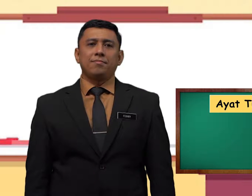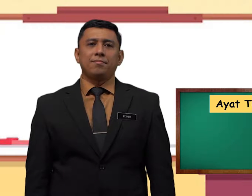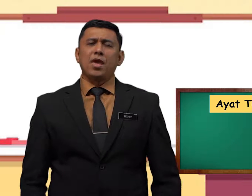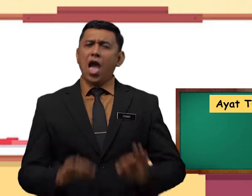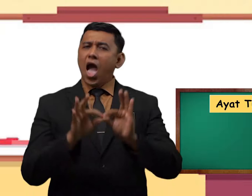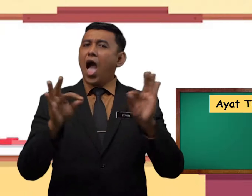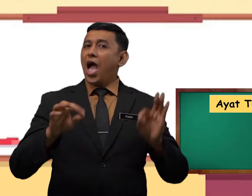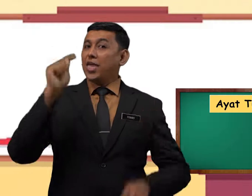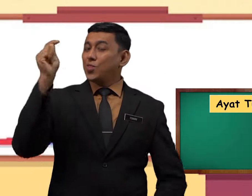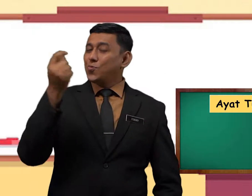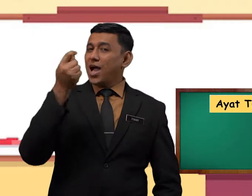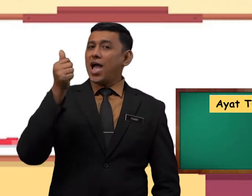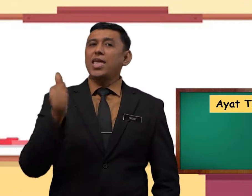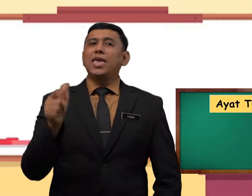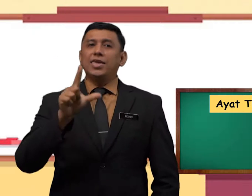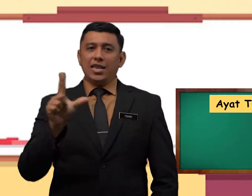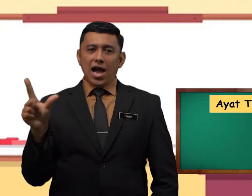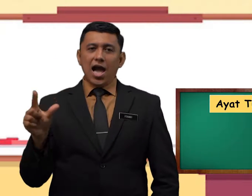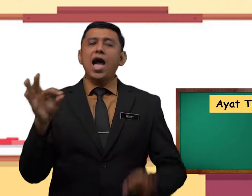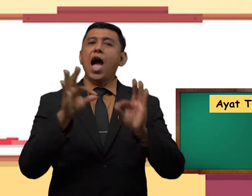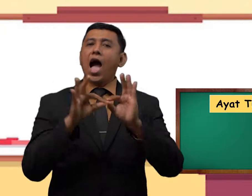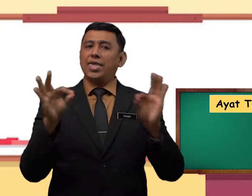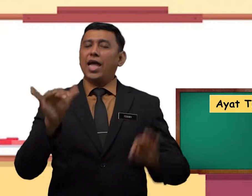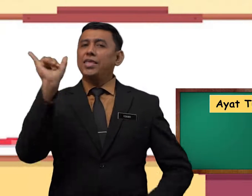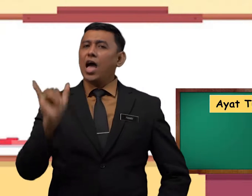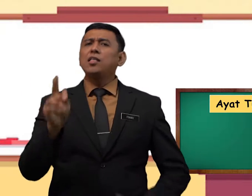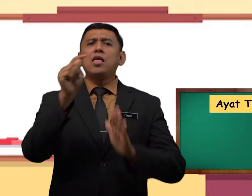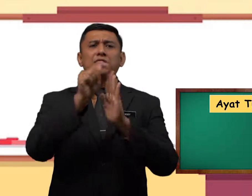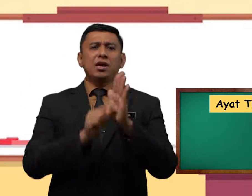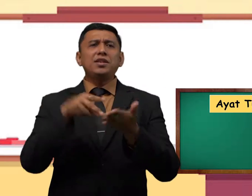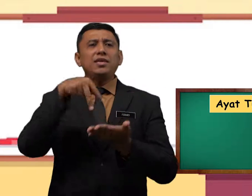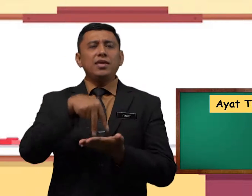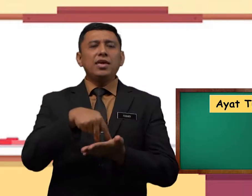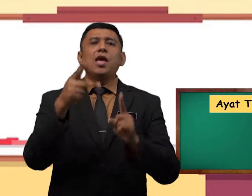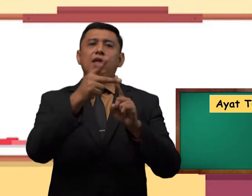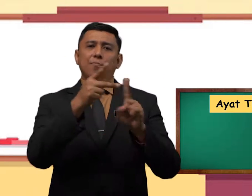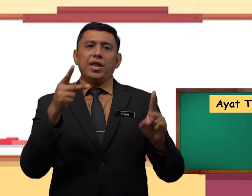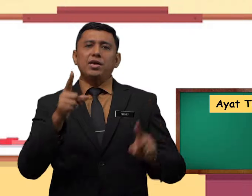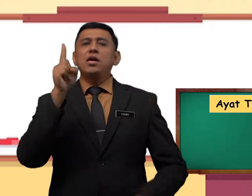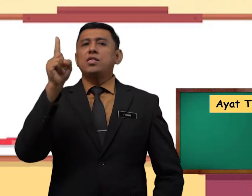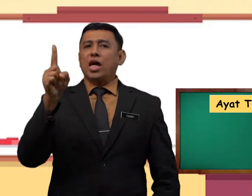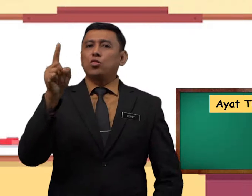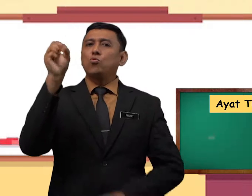ayat tunggal ialah ayat yang terdiri daripada satu